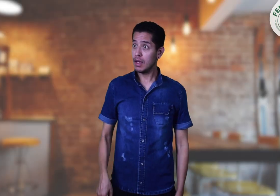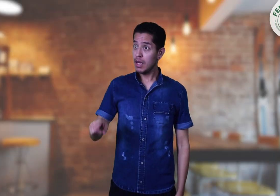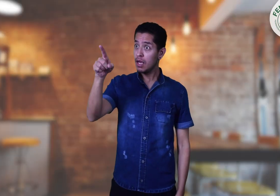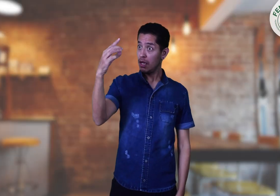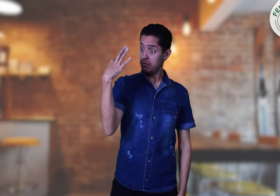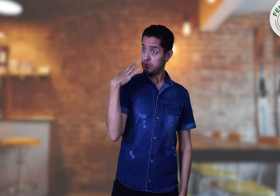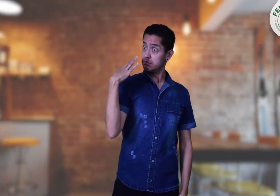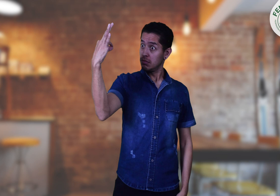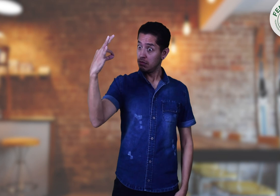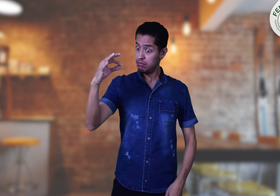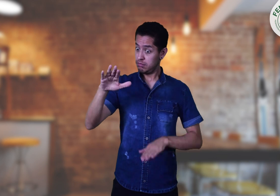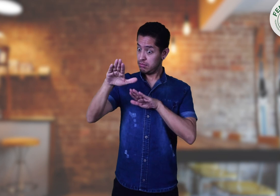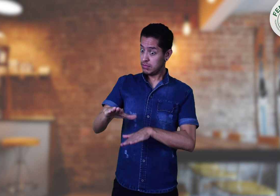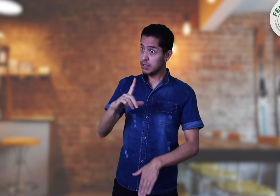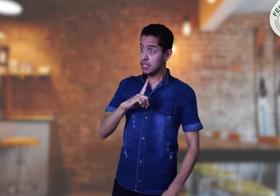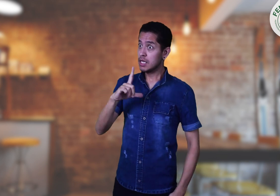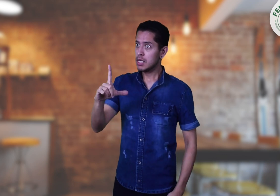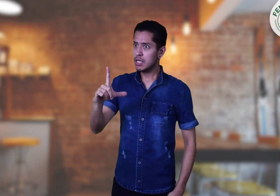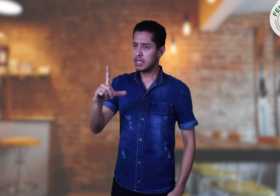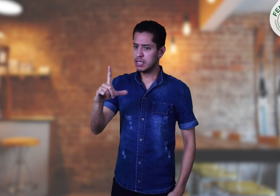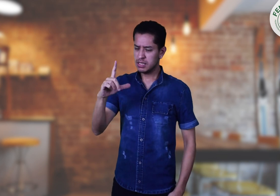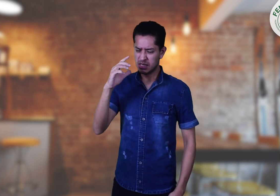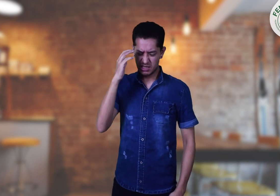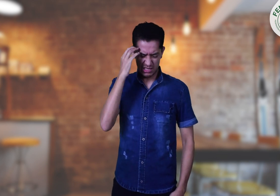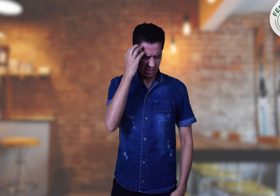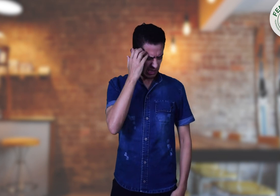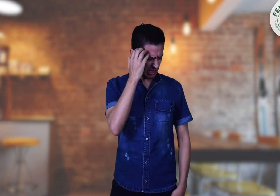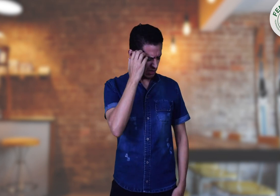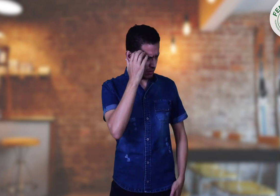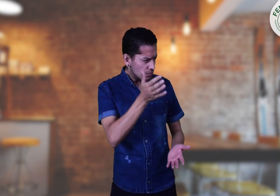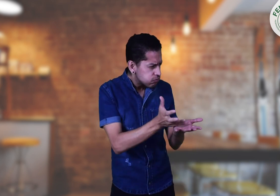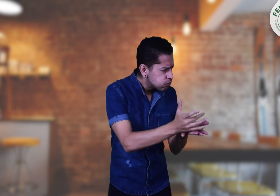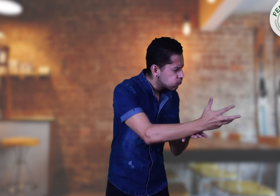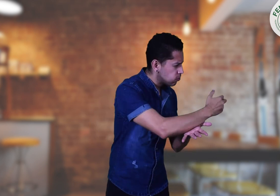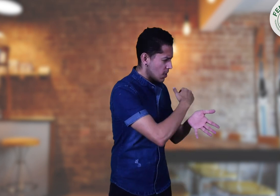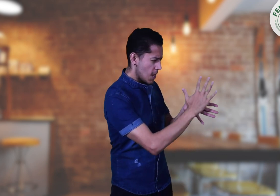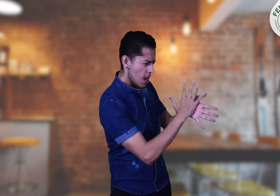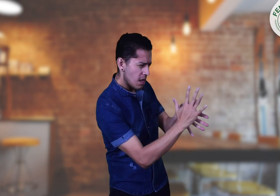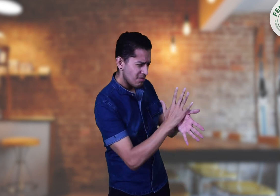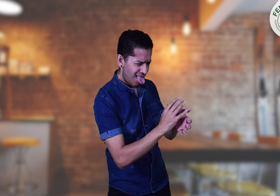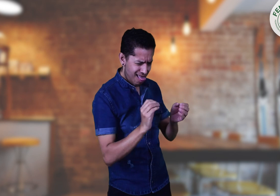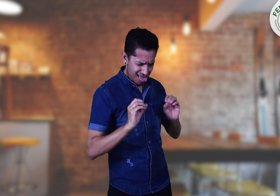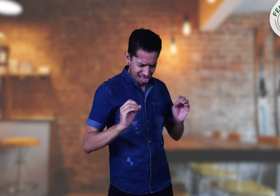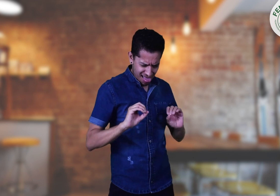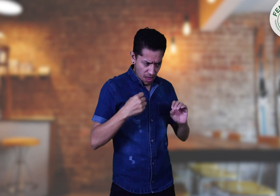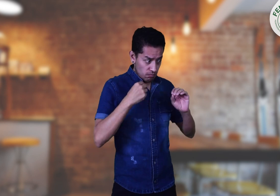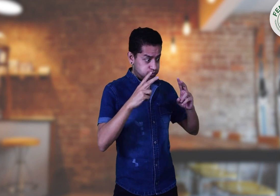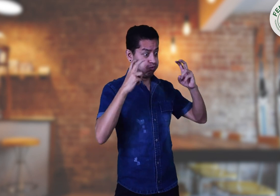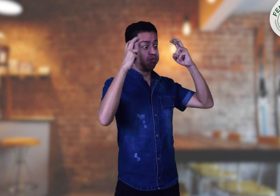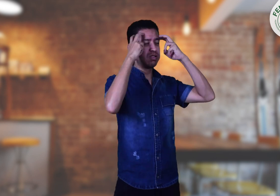¿Me eligen a mí como su representante líder? Pero yo no he recogido las opiniones de los demás y no tengo el conocimiento